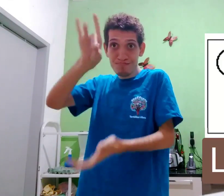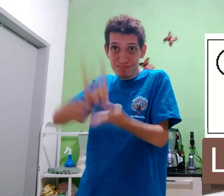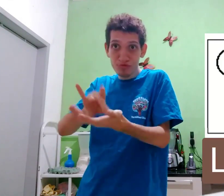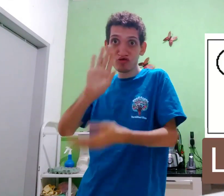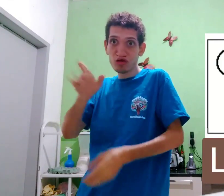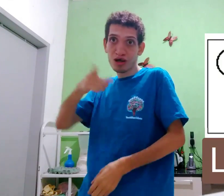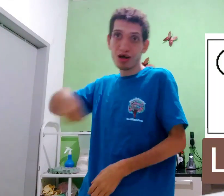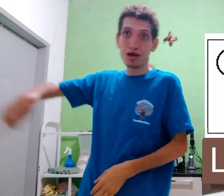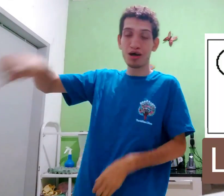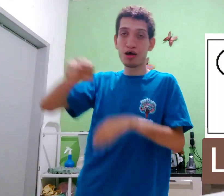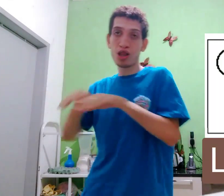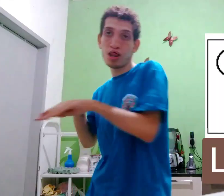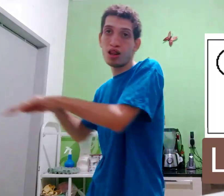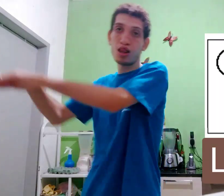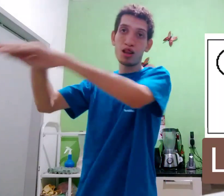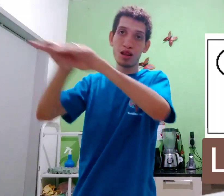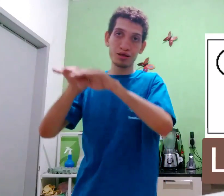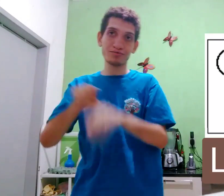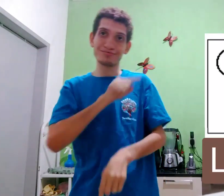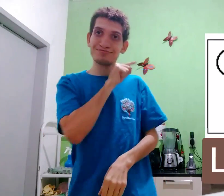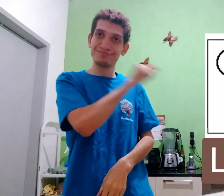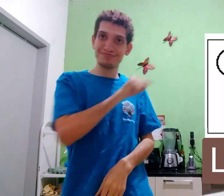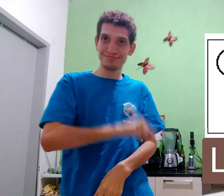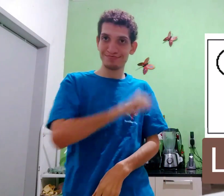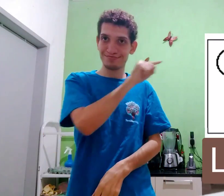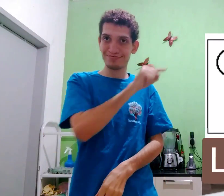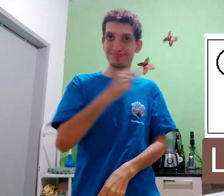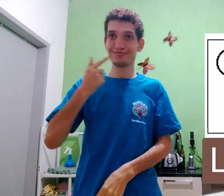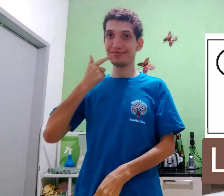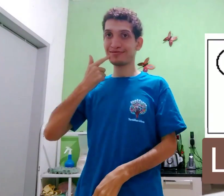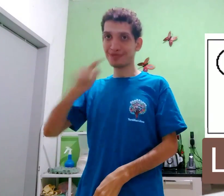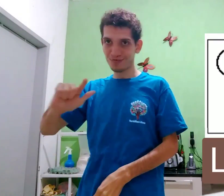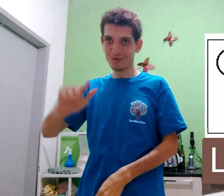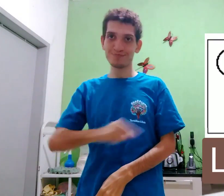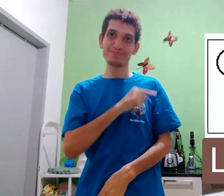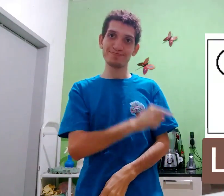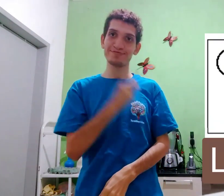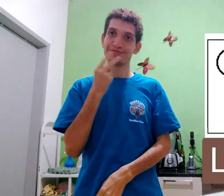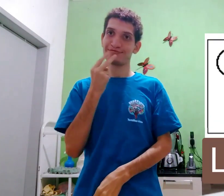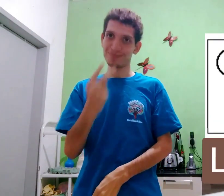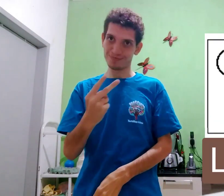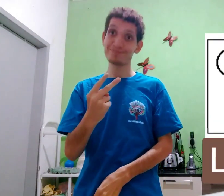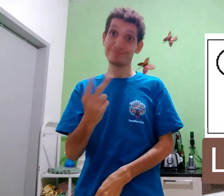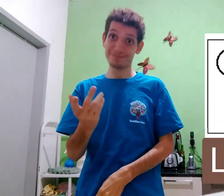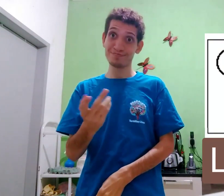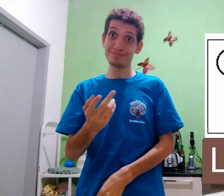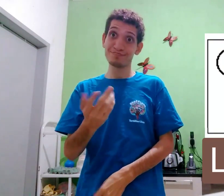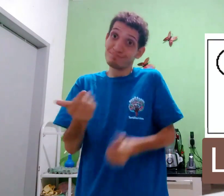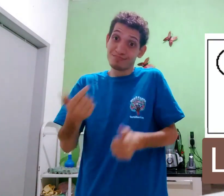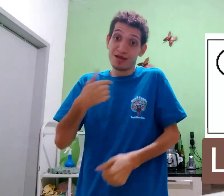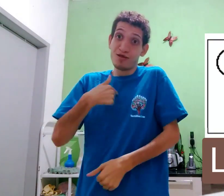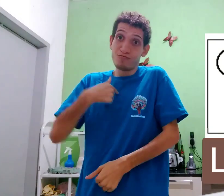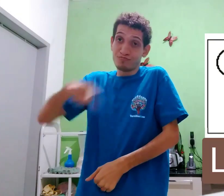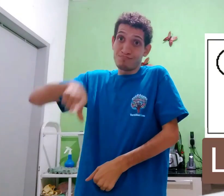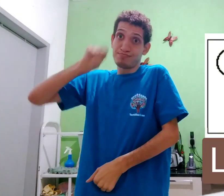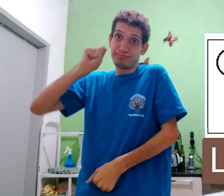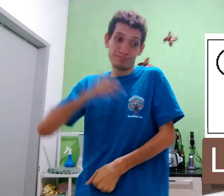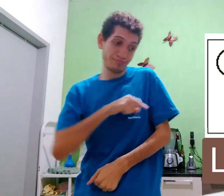sinal, não. Real já, nós, padrão, esse e esse. É língua e língua, tá? Então,